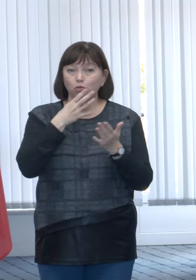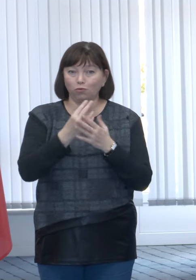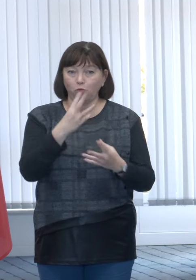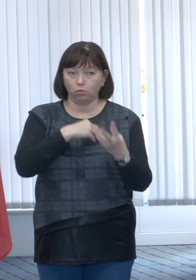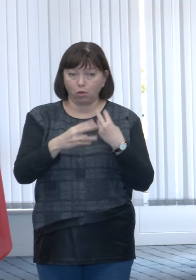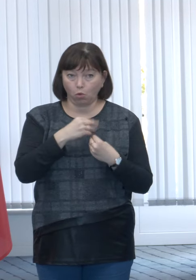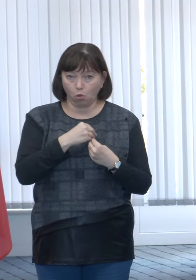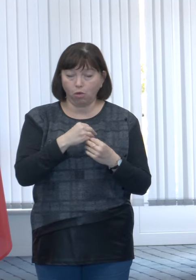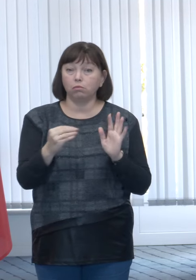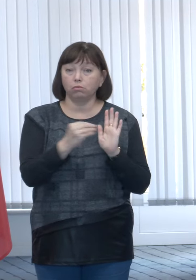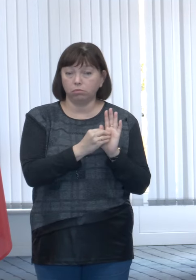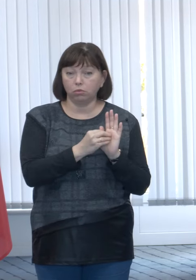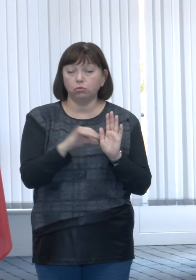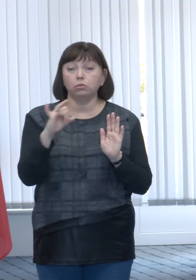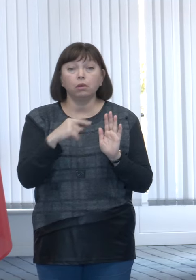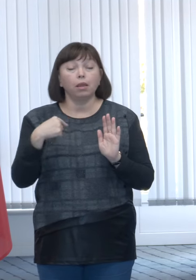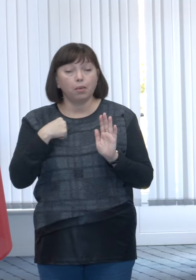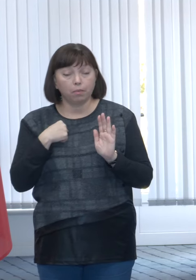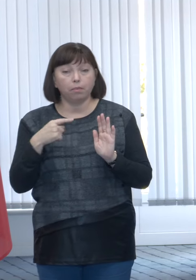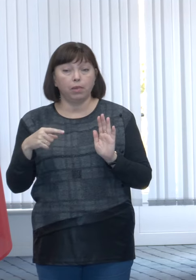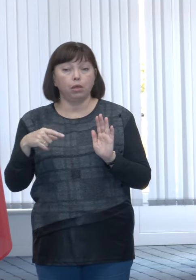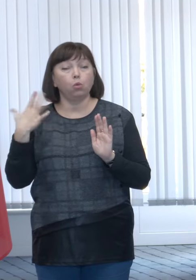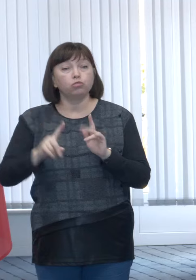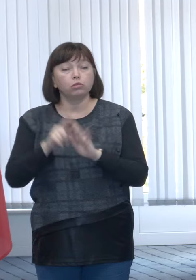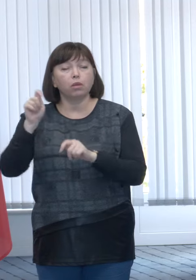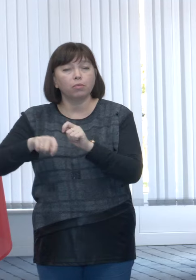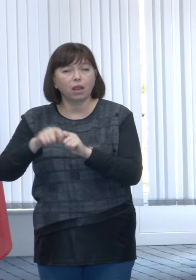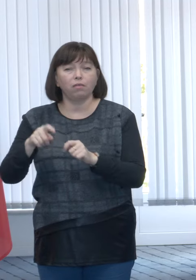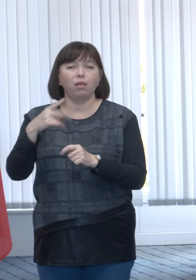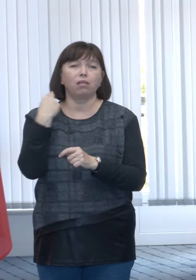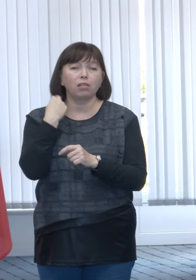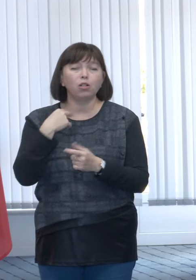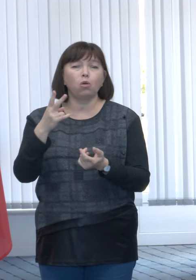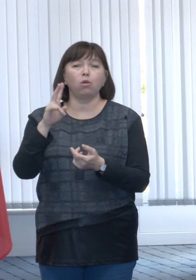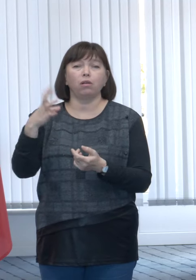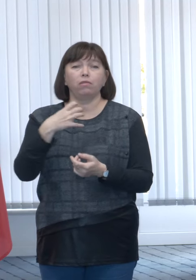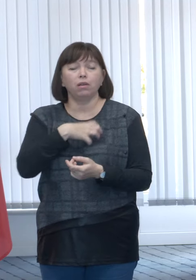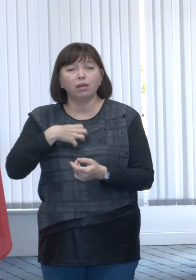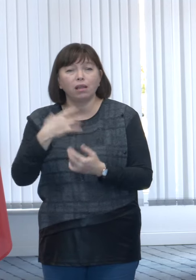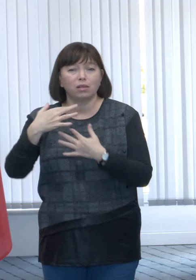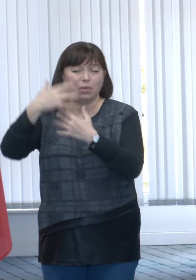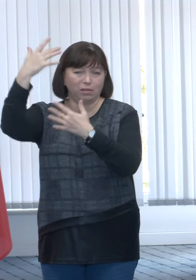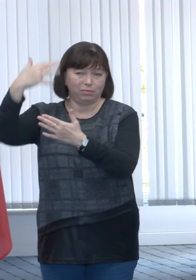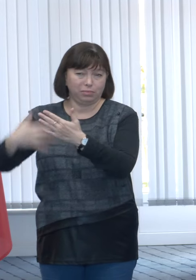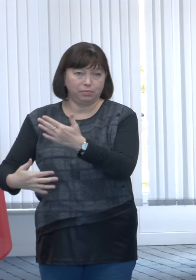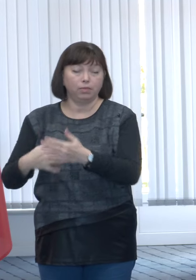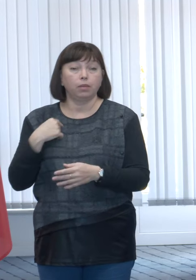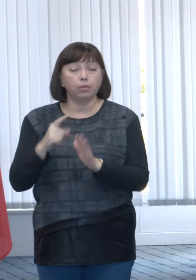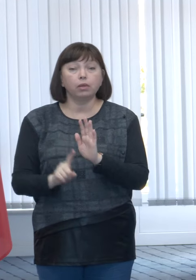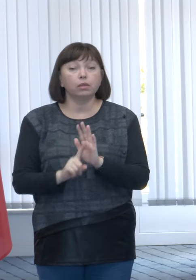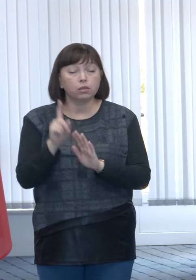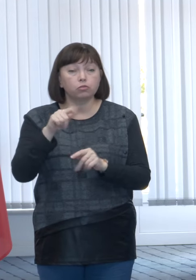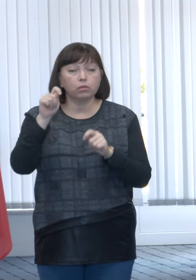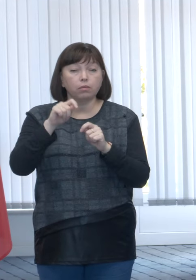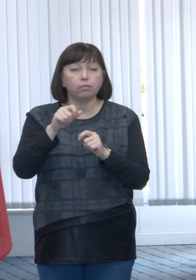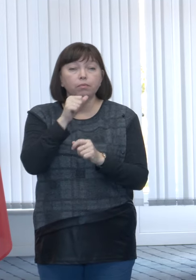globale și noi, după care verificăm, de la FISC, CNAS și așa mai departe, noi încercăm